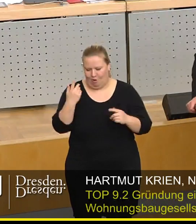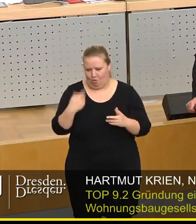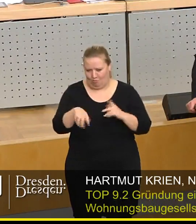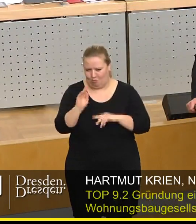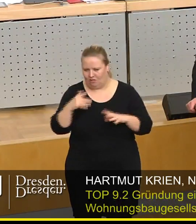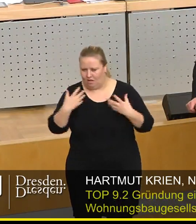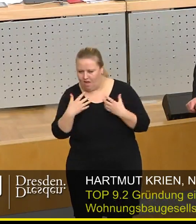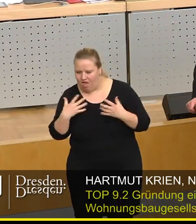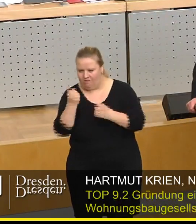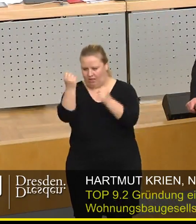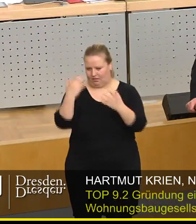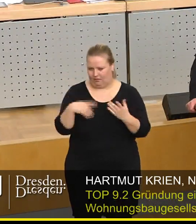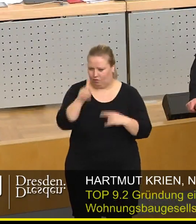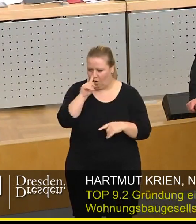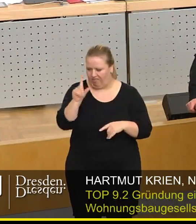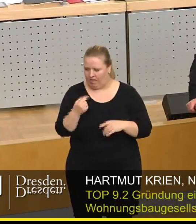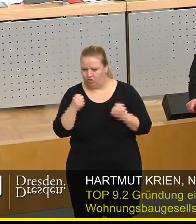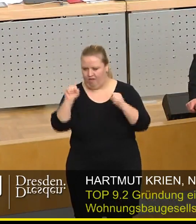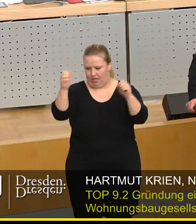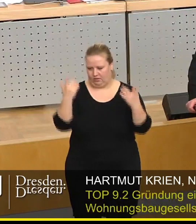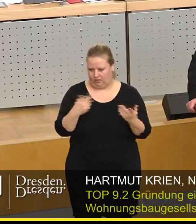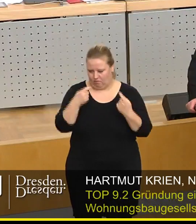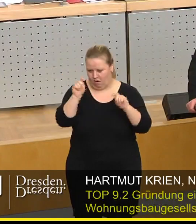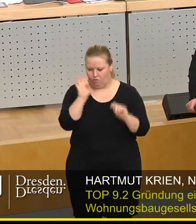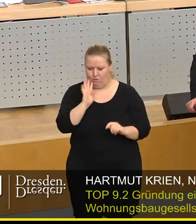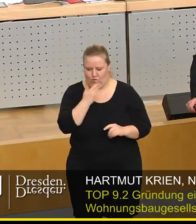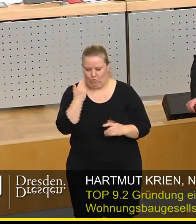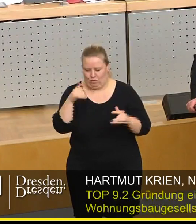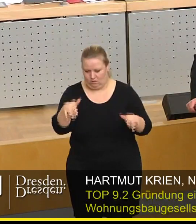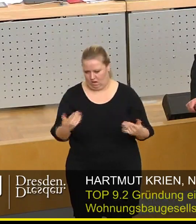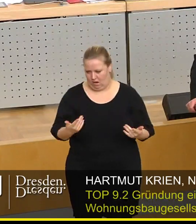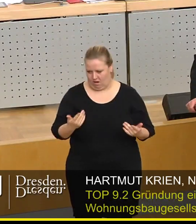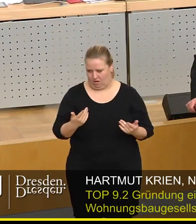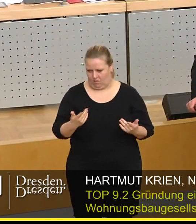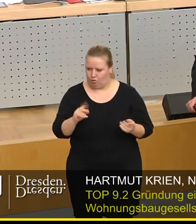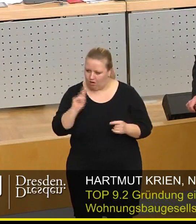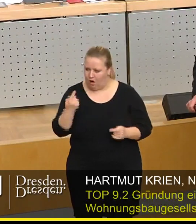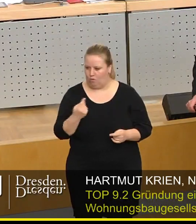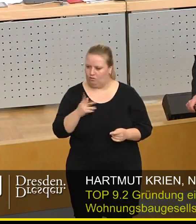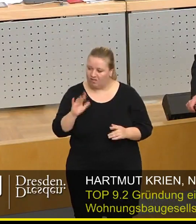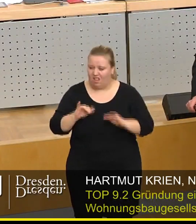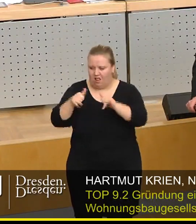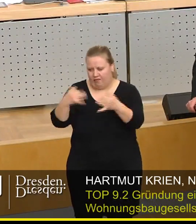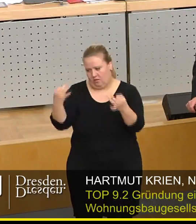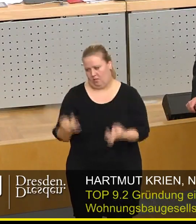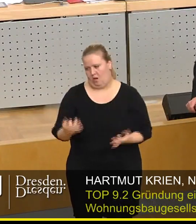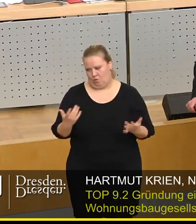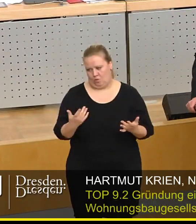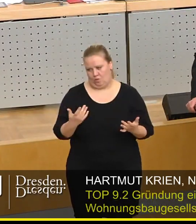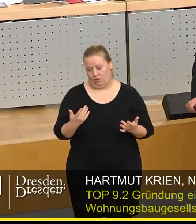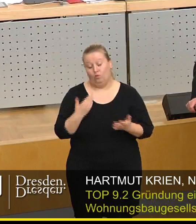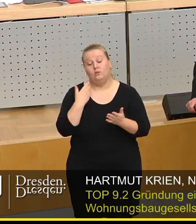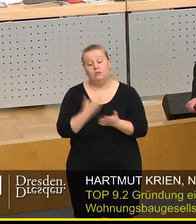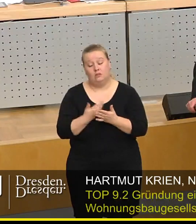die weder in effektiv noch in weniger effektiv gebauten Wohnraum ihn selber finanzieren können, sondern die auf die Hilfe angewiesen sind.